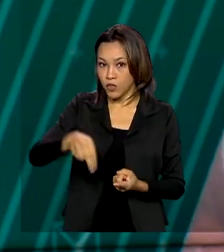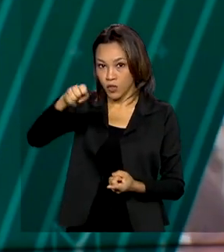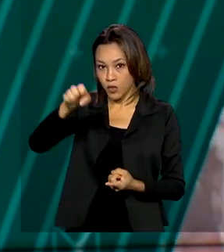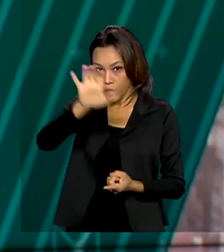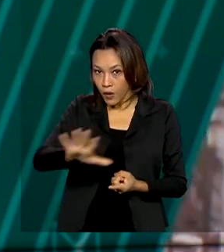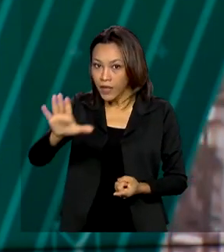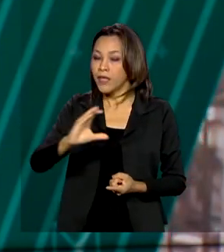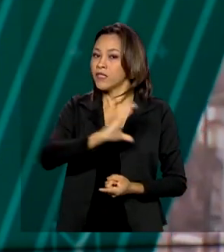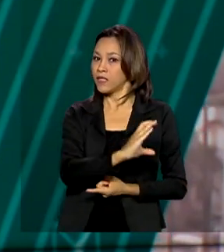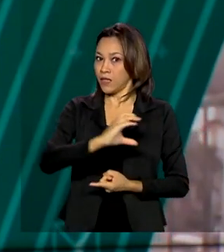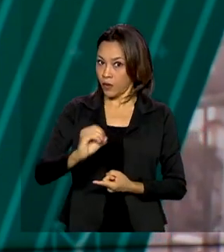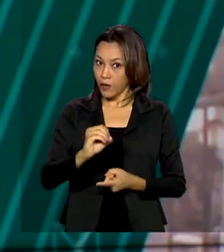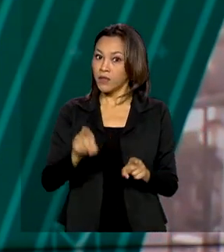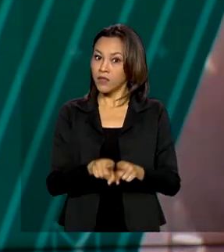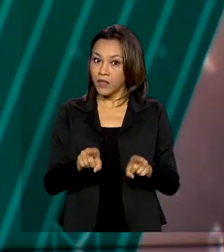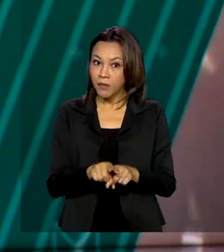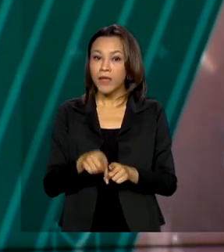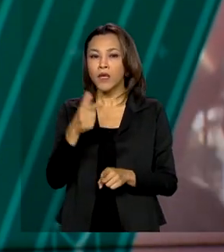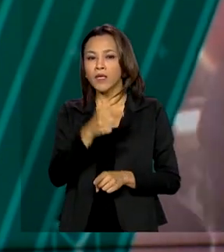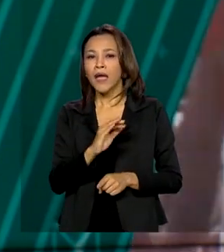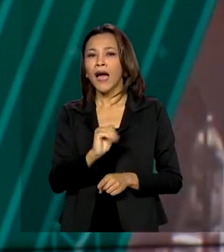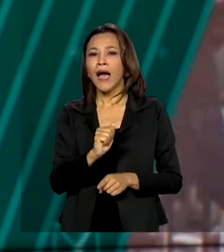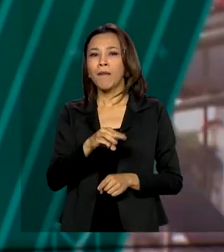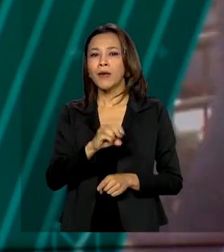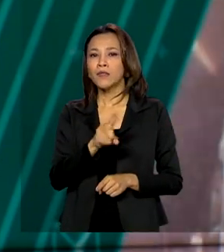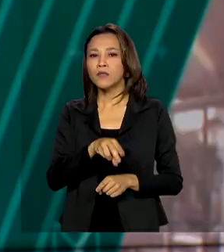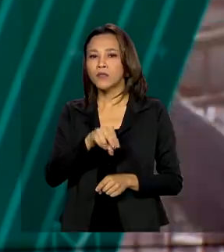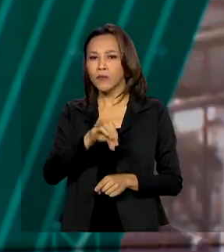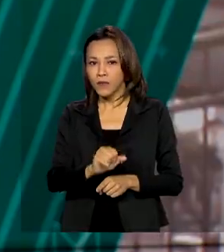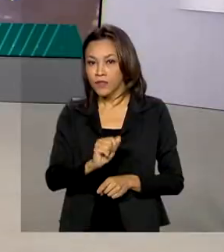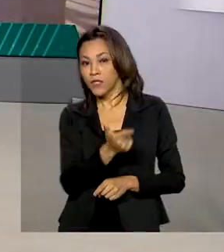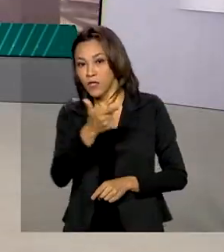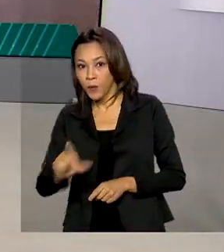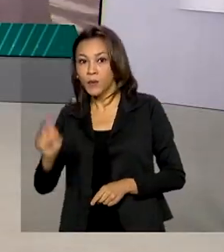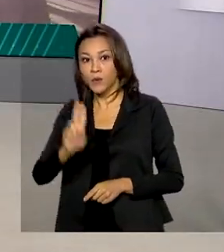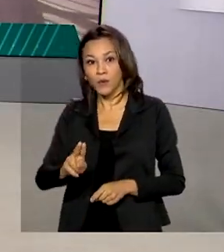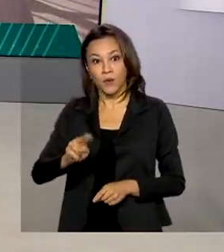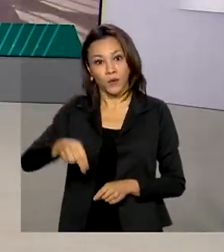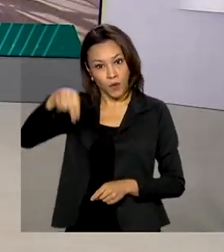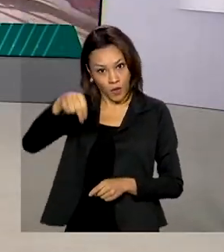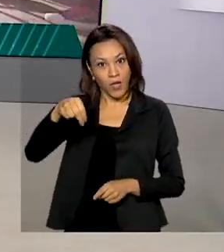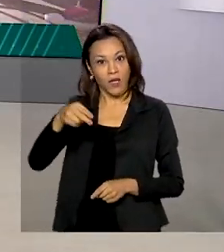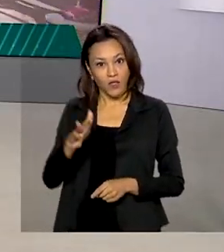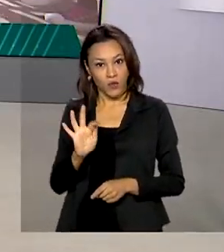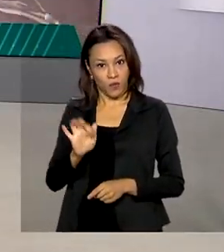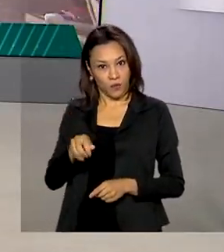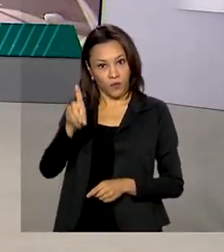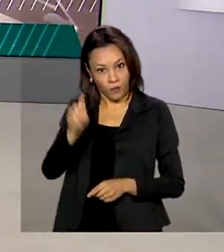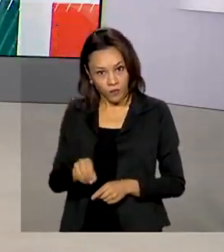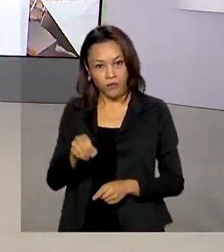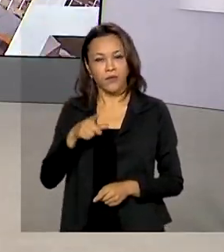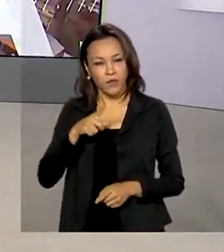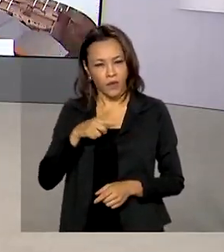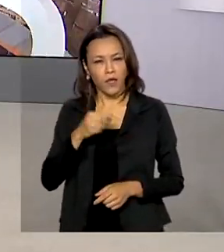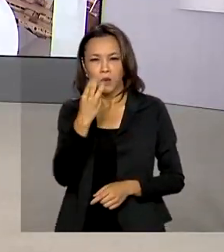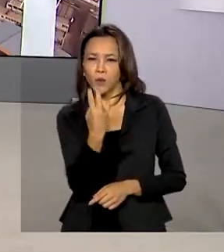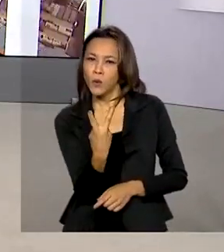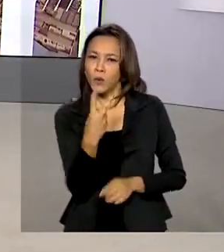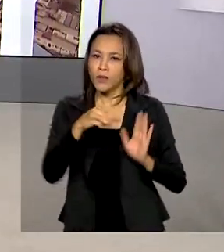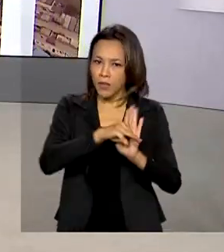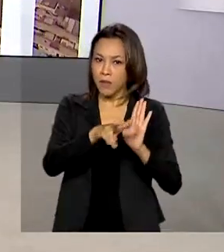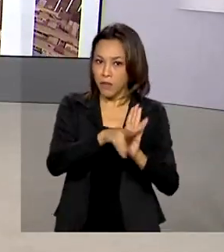Centro-Oeste e de investimentos da Amazônia e do Nordeste. Duas medidas provisórias para esse apoio ao setor